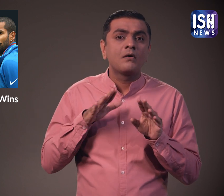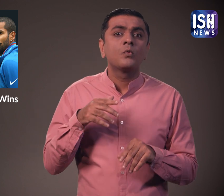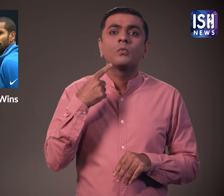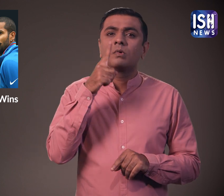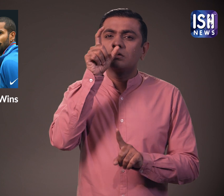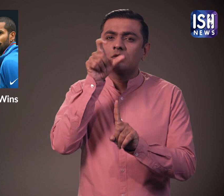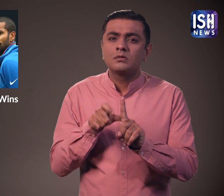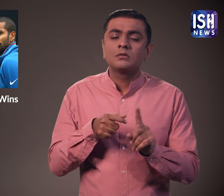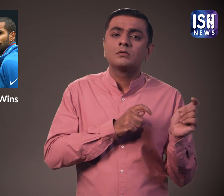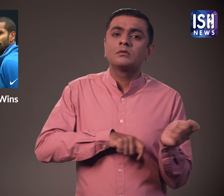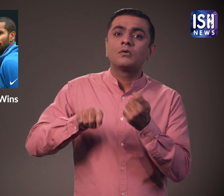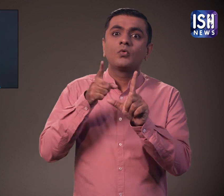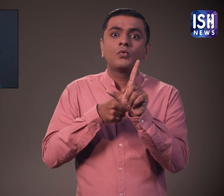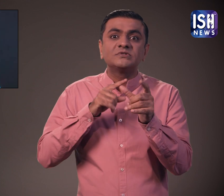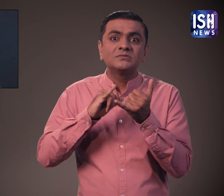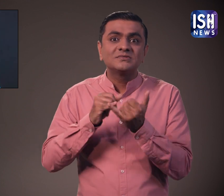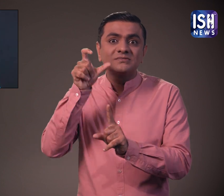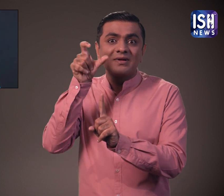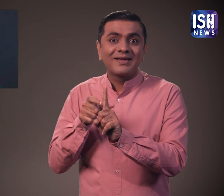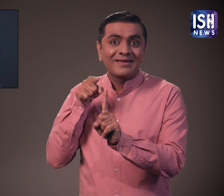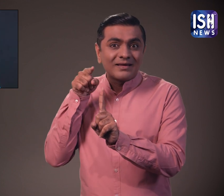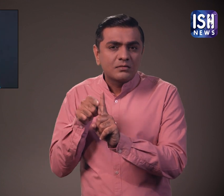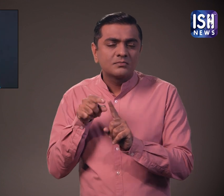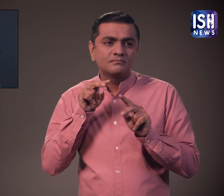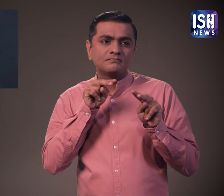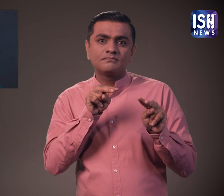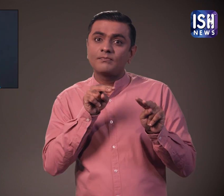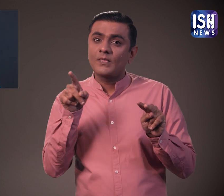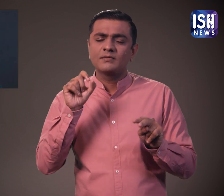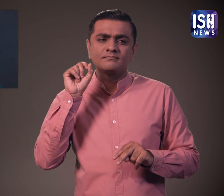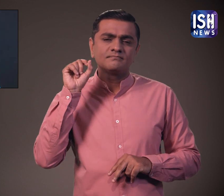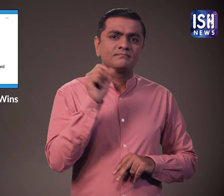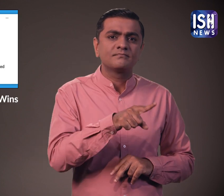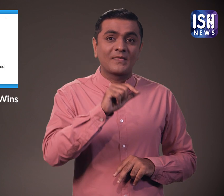युवराज सिंग ने टॉर्णामेंट की शुरुवाद से पहले भारतिया टीम को शुपकायमनाई दी